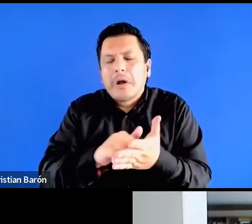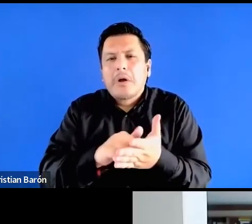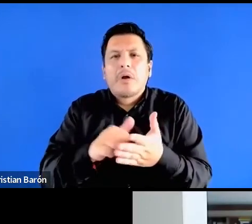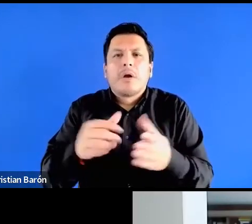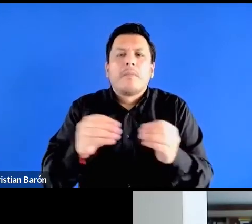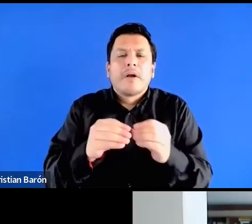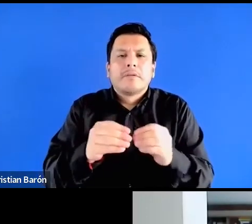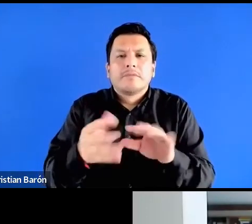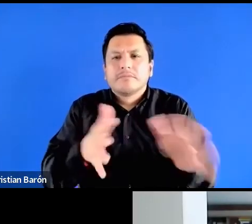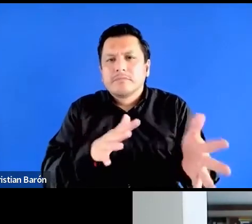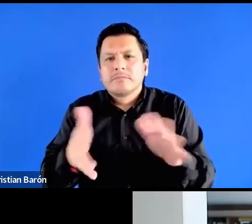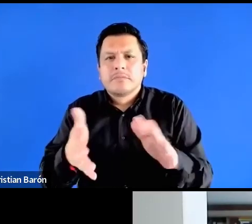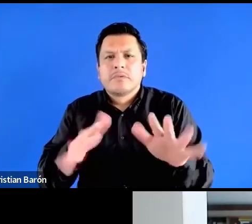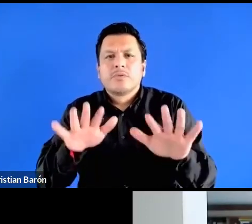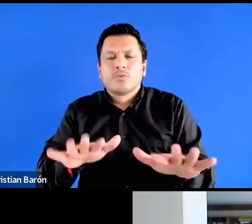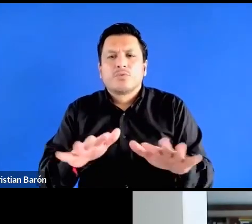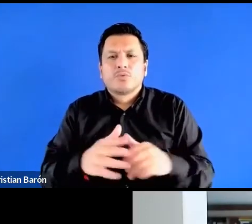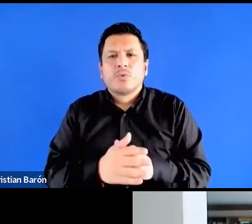un lado digamos